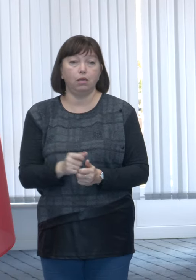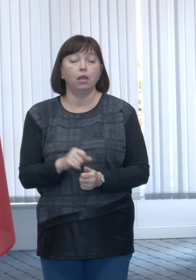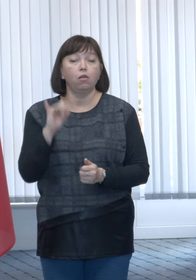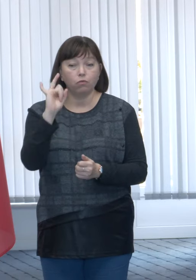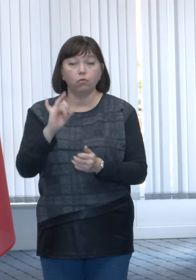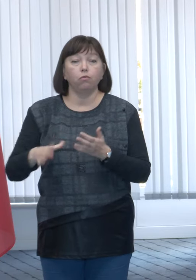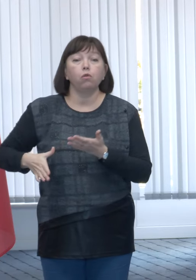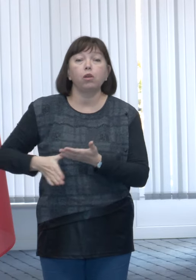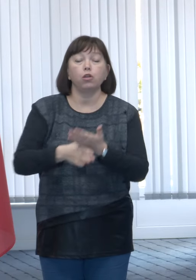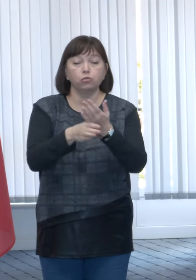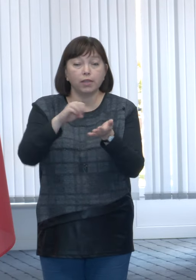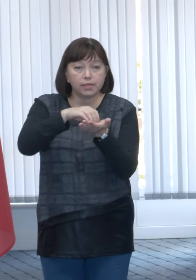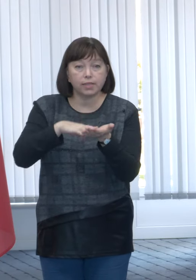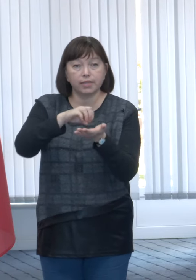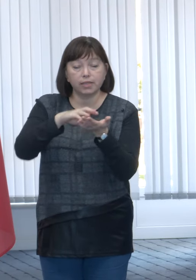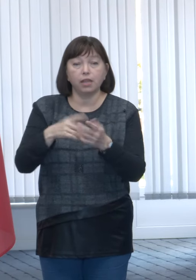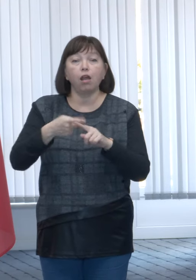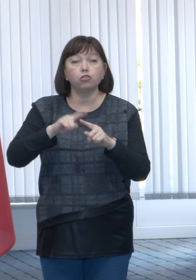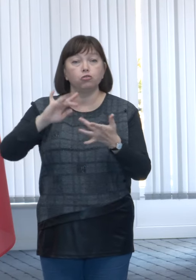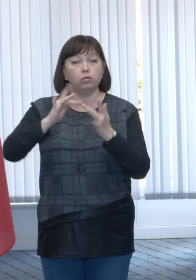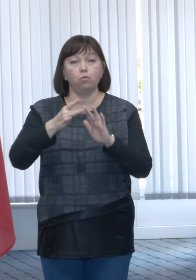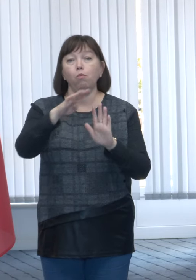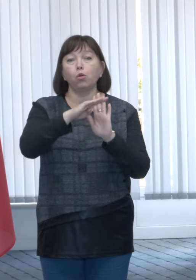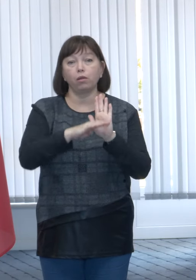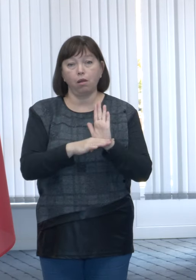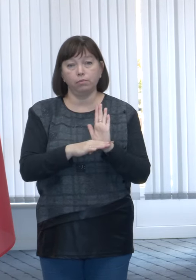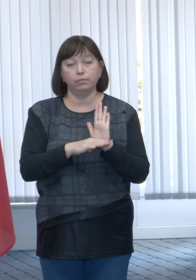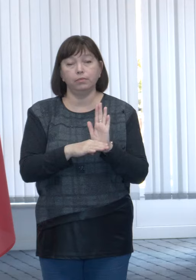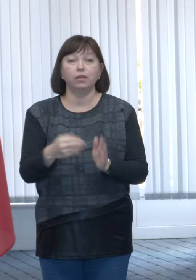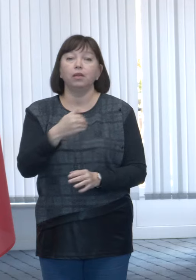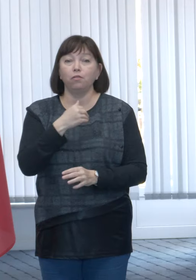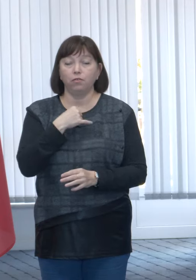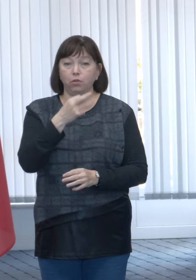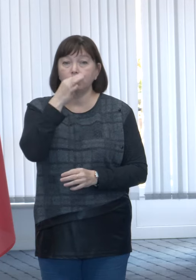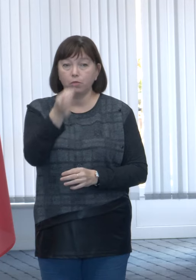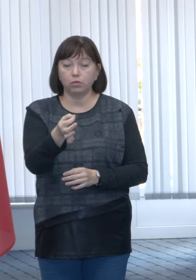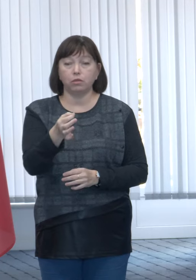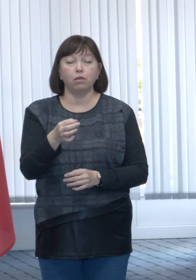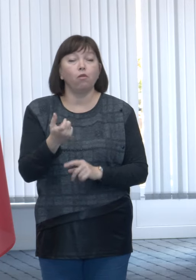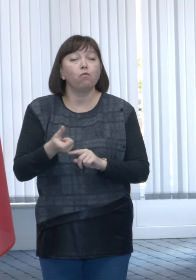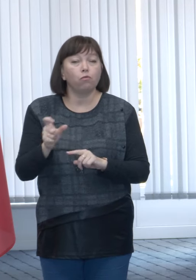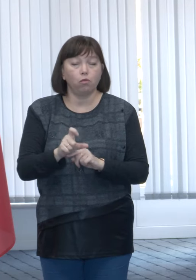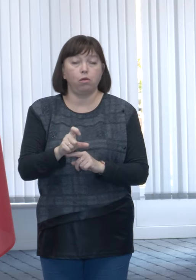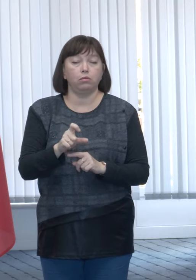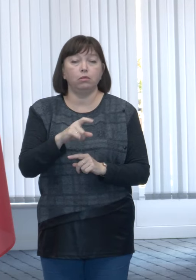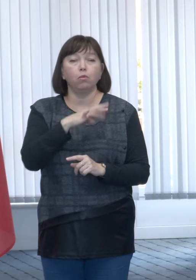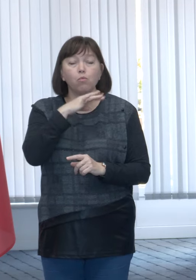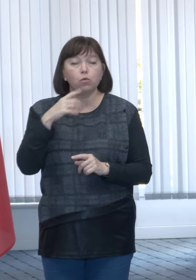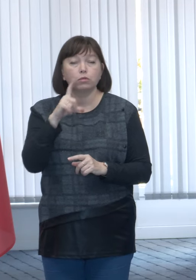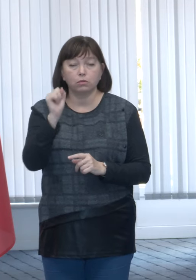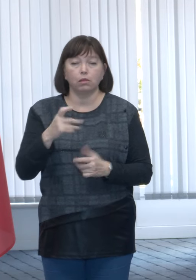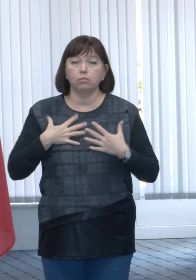îi vor ajuta să se înscrie în program. Eu vreau să le mulțumesc foarte mult pentru dedicația,